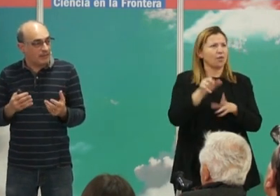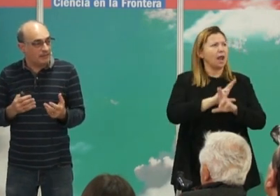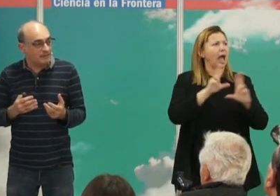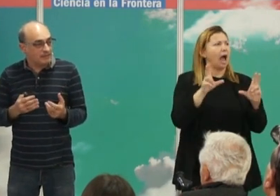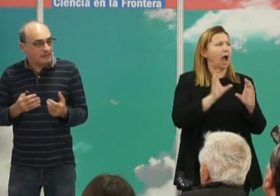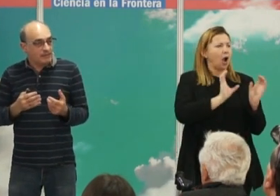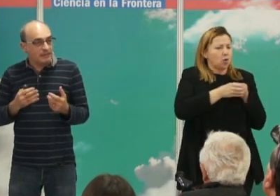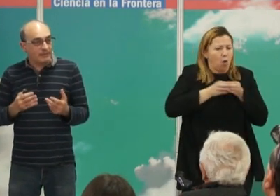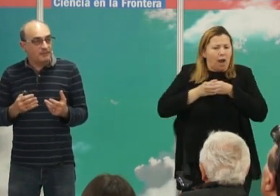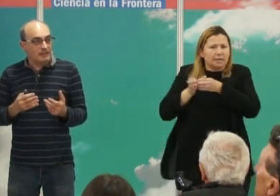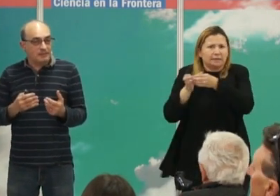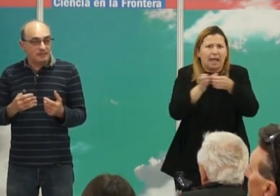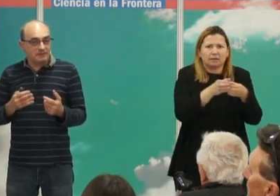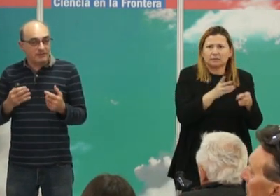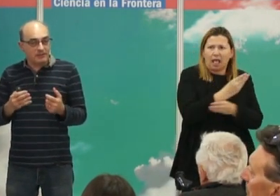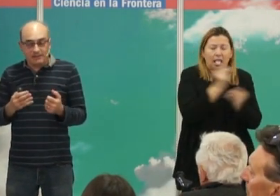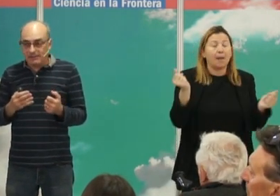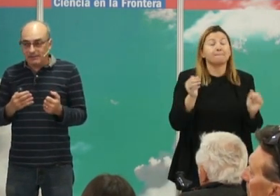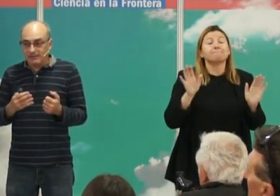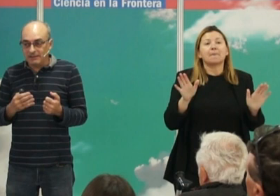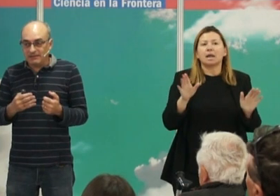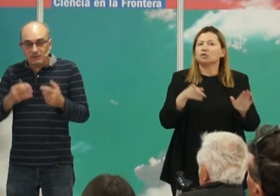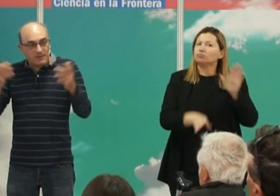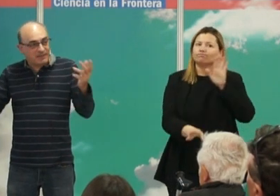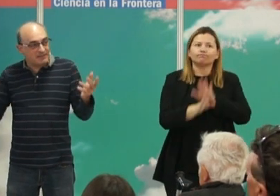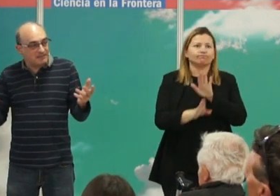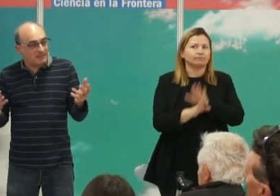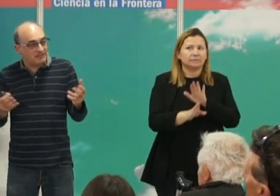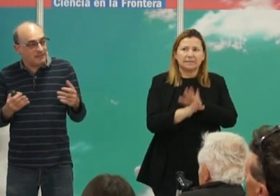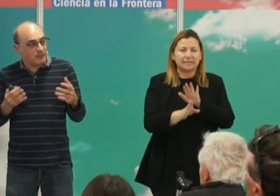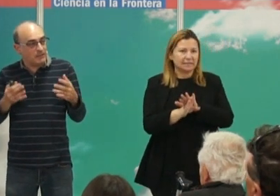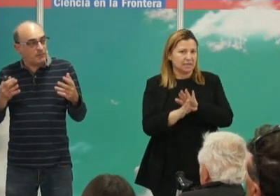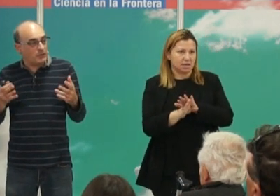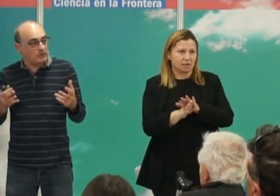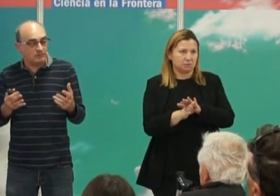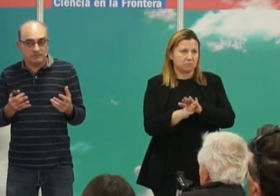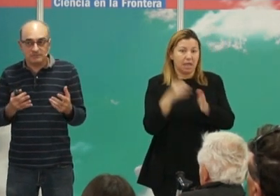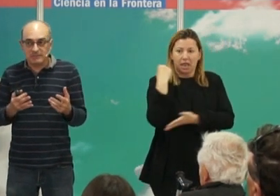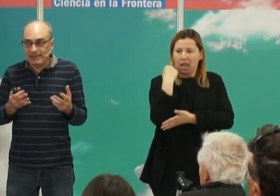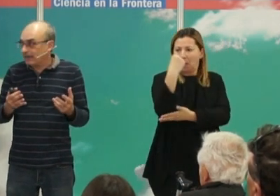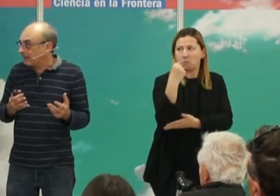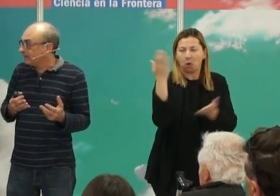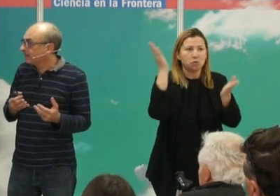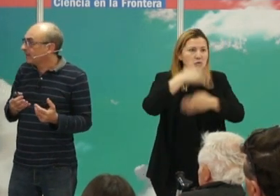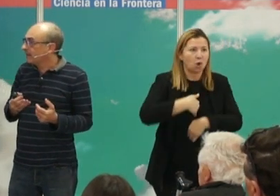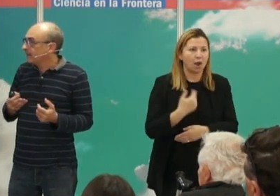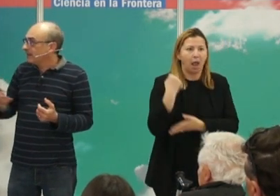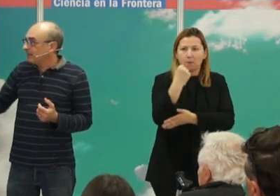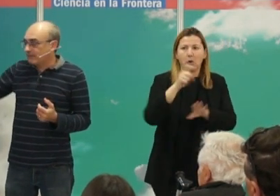social increíble es decir es algo que persiste sin ningún apoyo legal